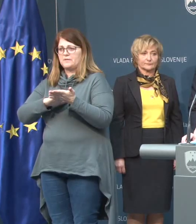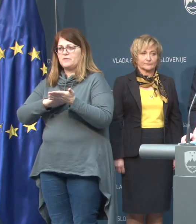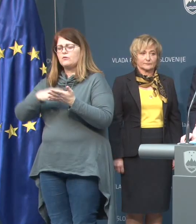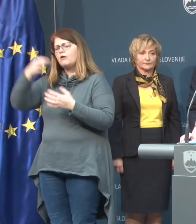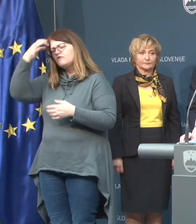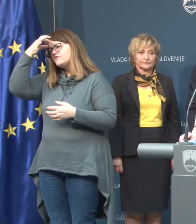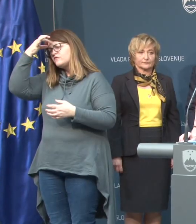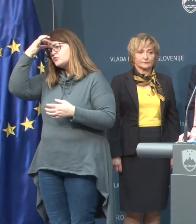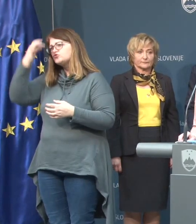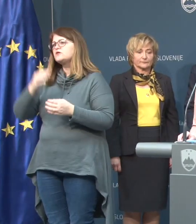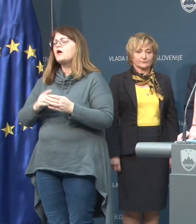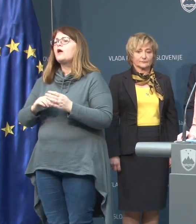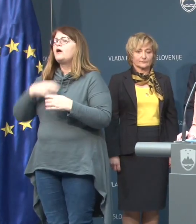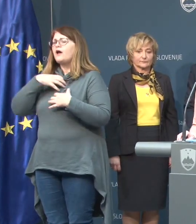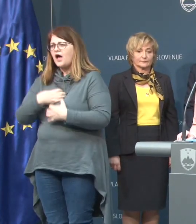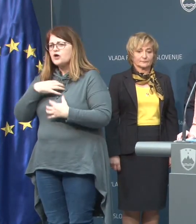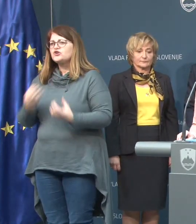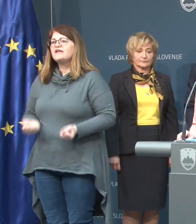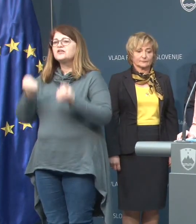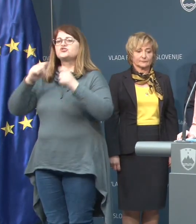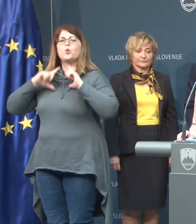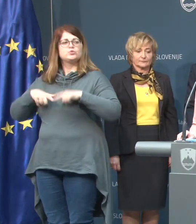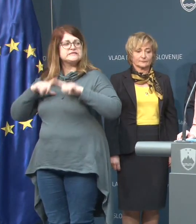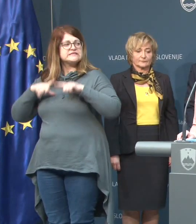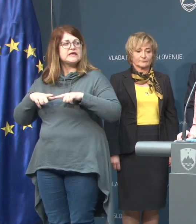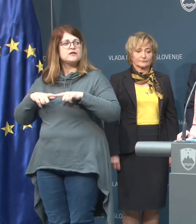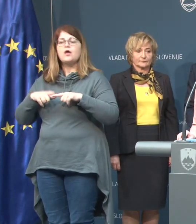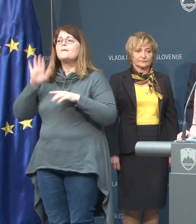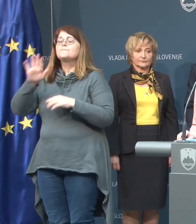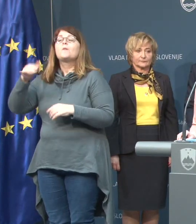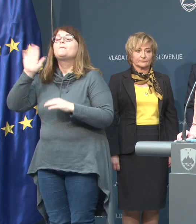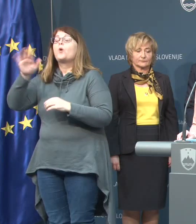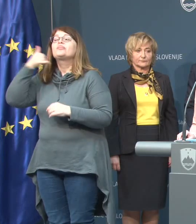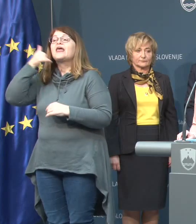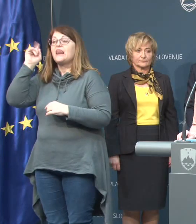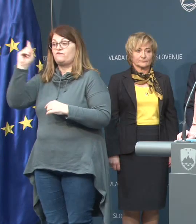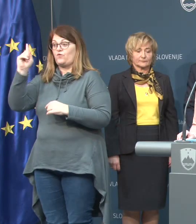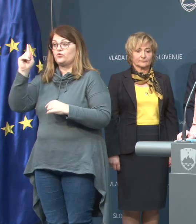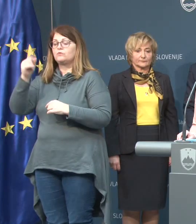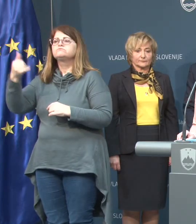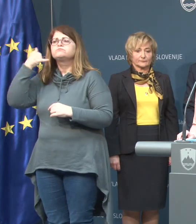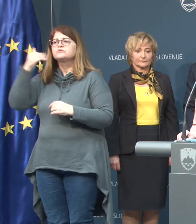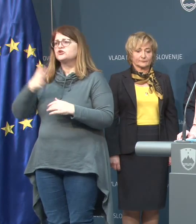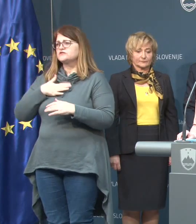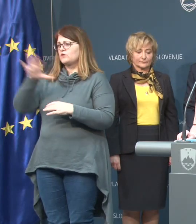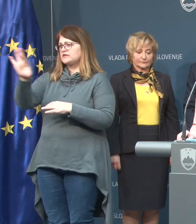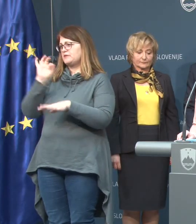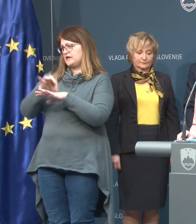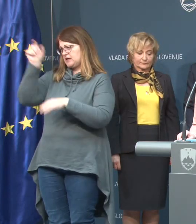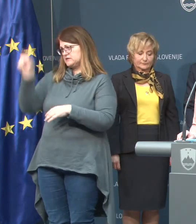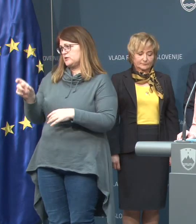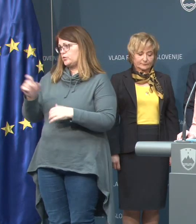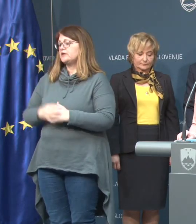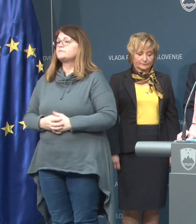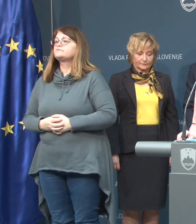vročine, kašlja, težav z dihanjem, po telefonu pokličejo svojega izbranega zdravnika.